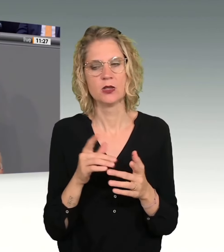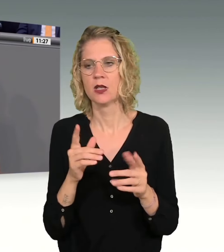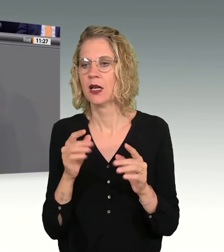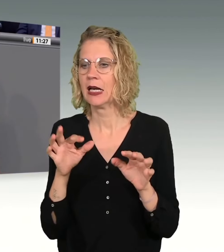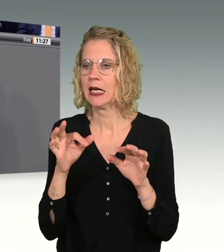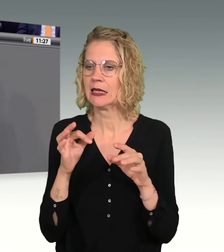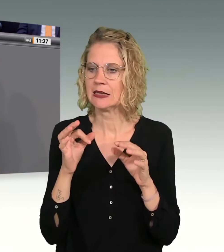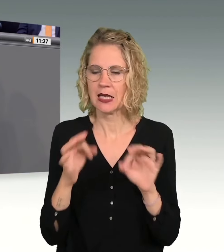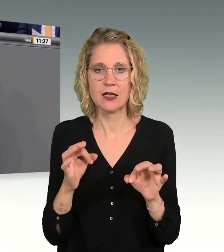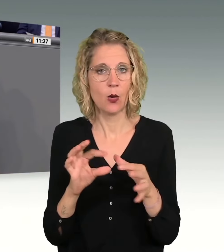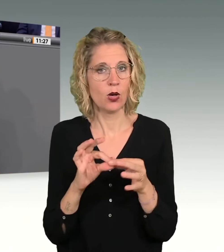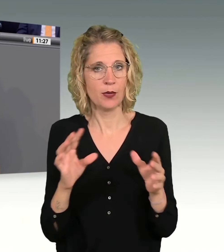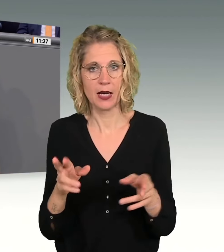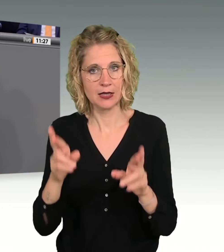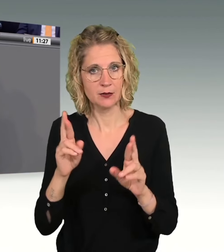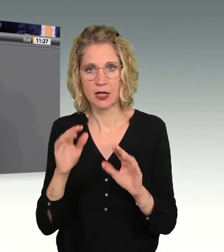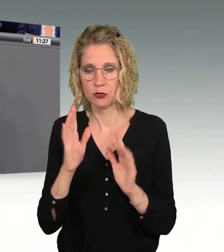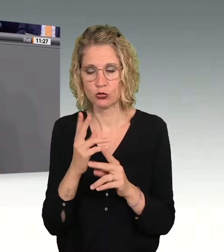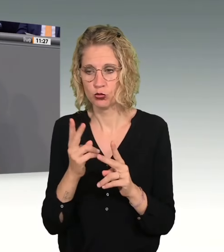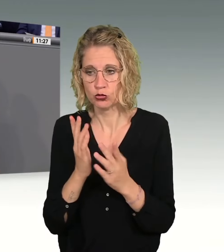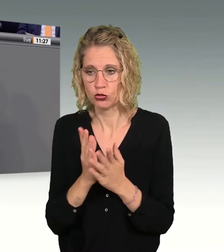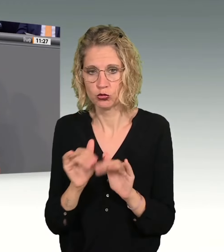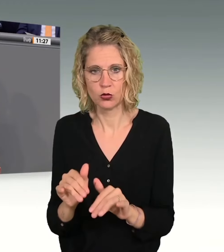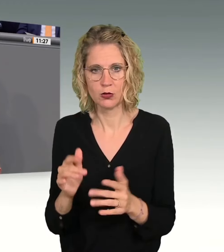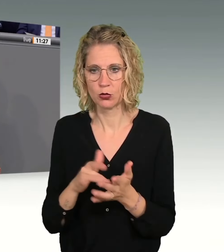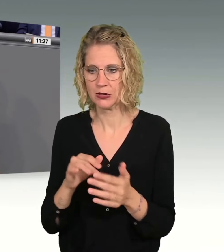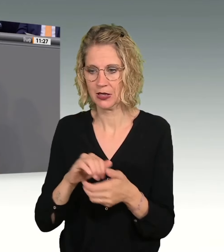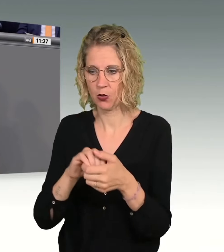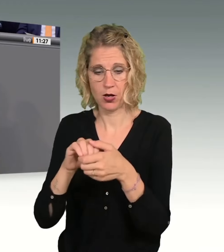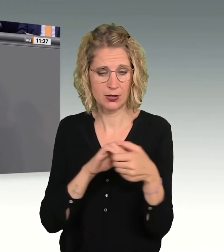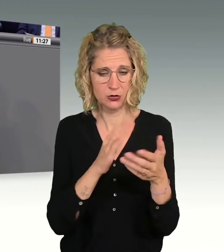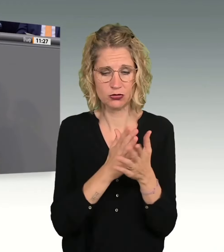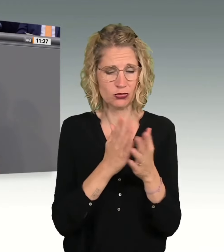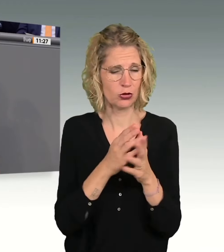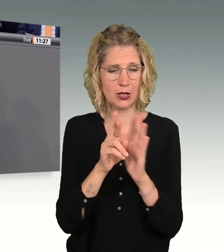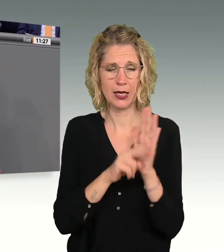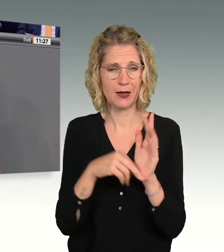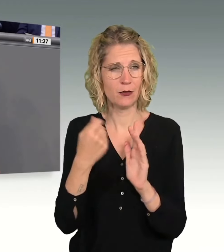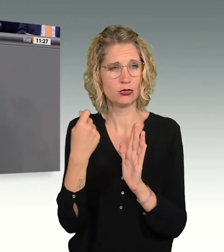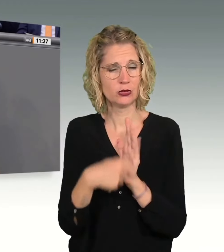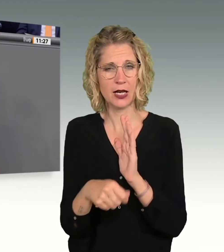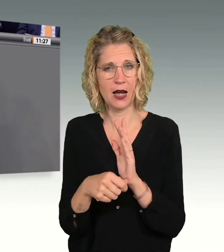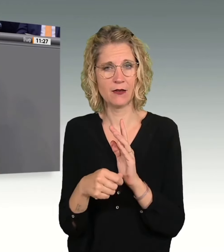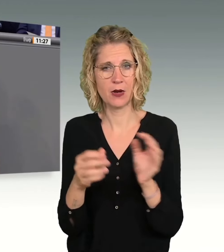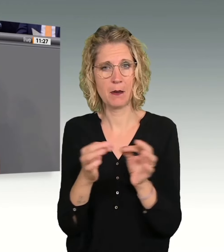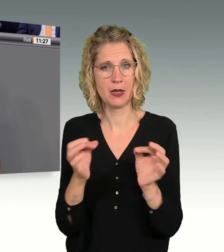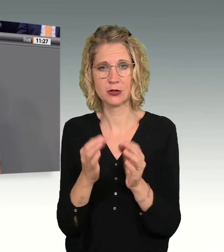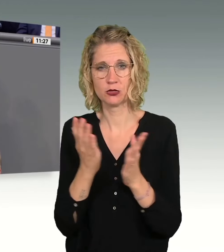Sie übersehen außerdem, dass diese Koalition bereits letztes Jahr die Regeln für die Strafzumessung verschärft hat, um den